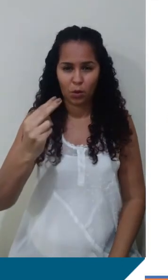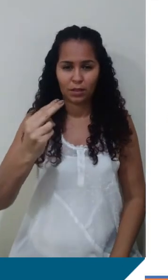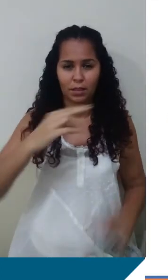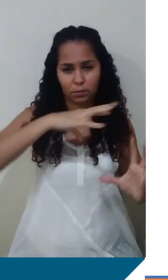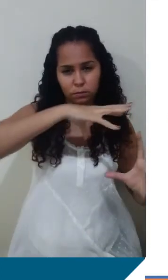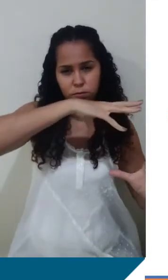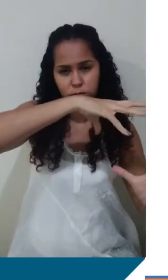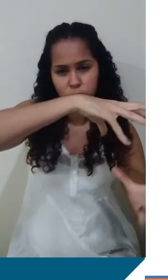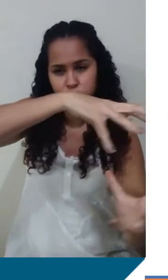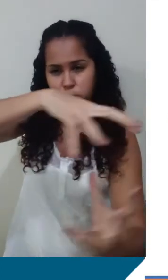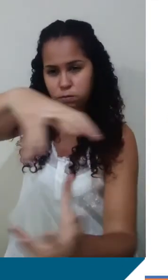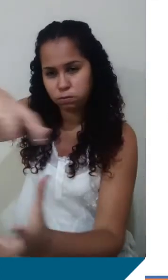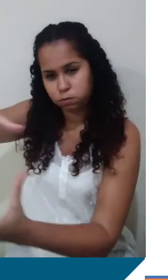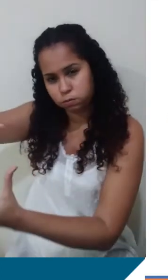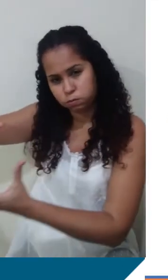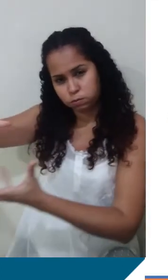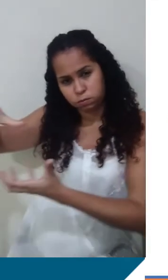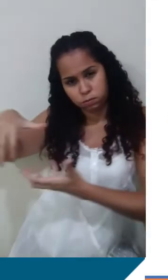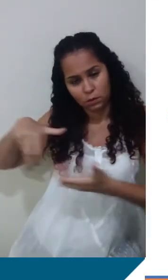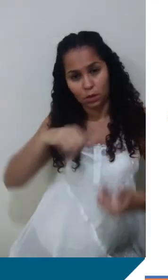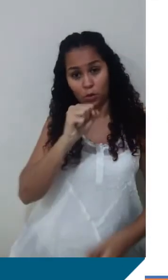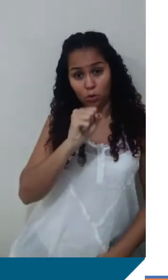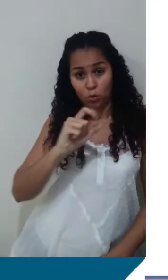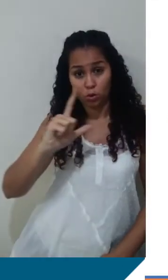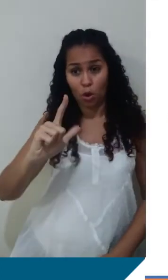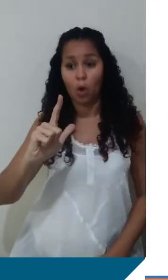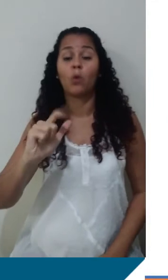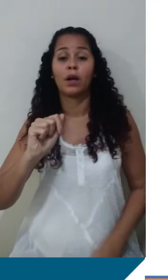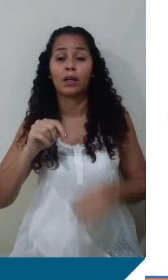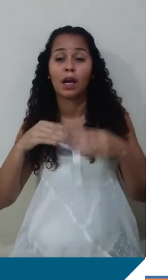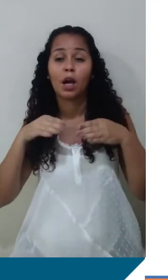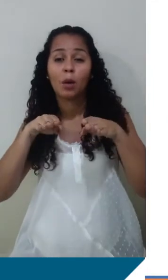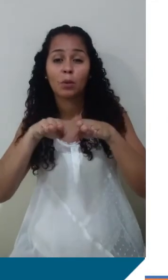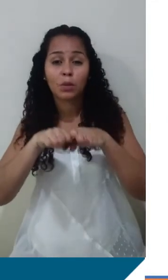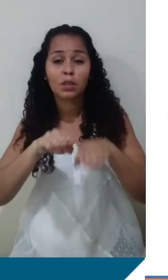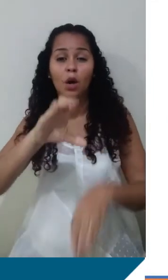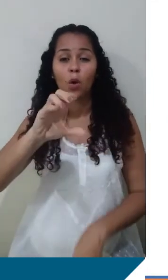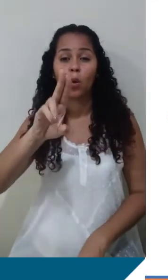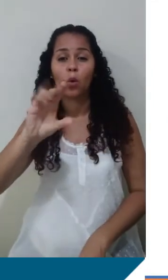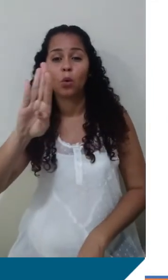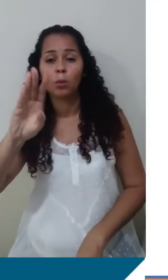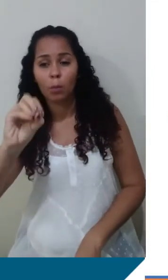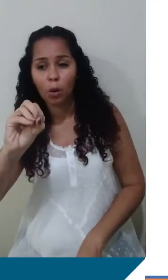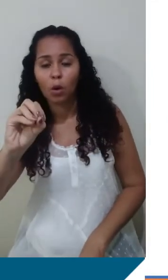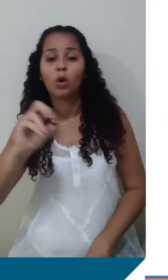planeta em torno do Sol é proporcional ao cubo do raio de suas órbitas. E aí a gente precisa fazer,